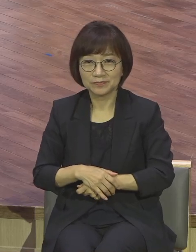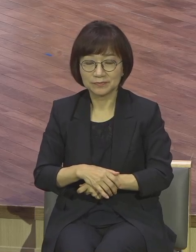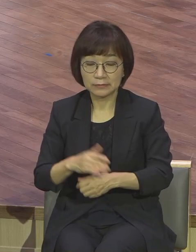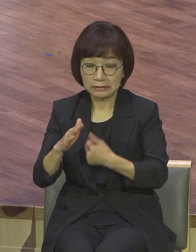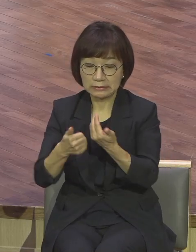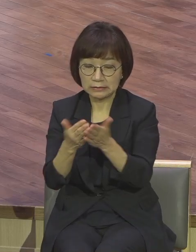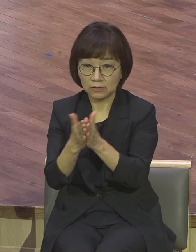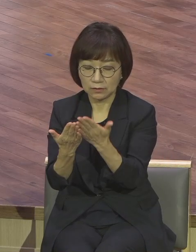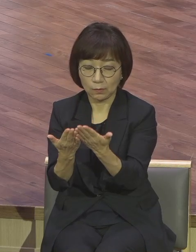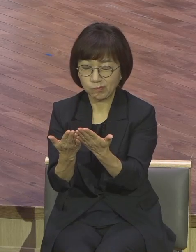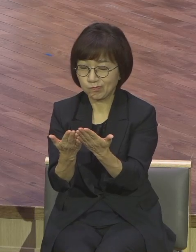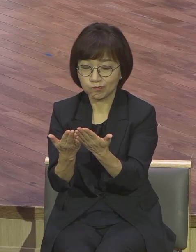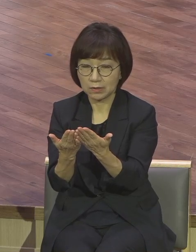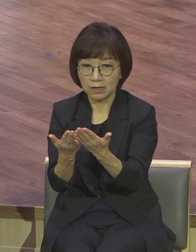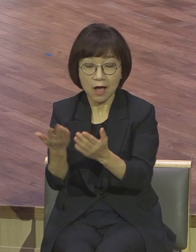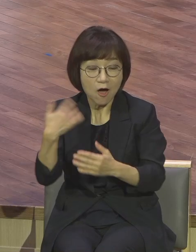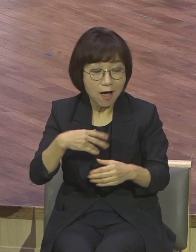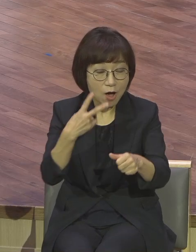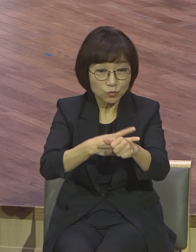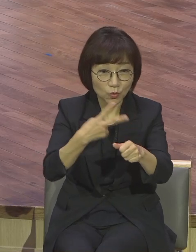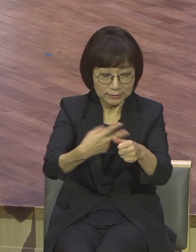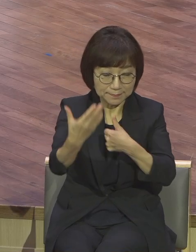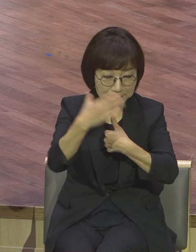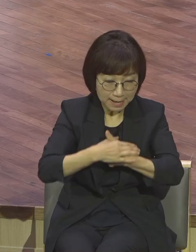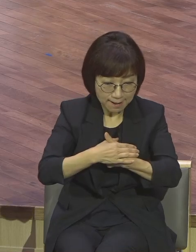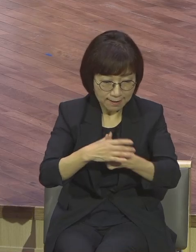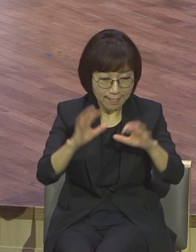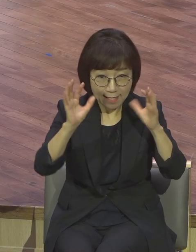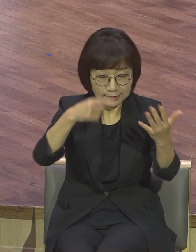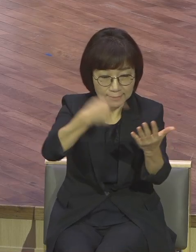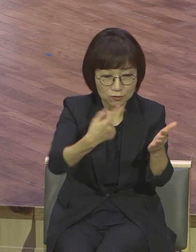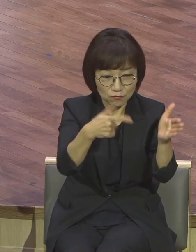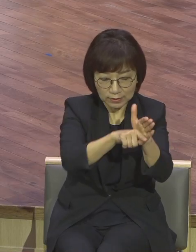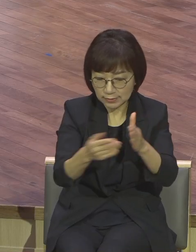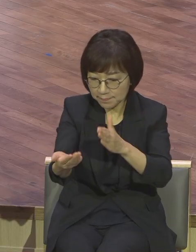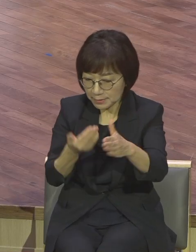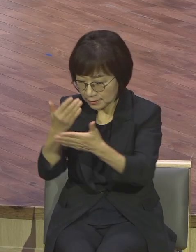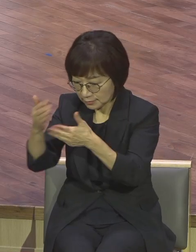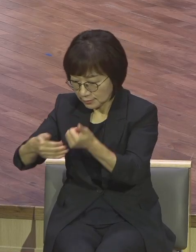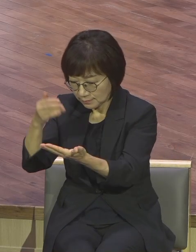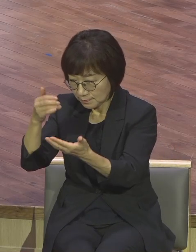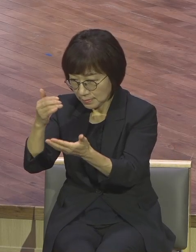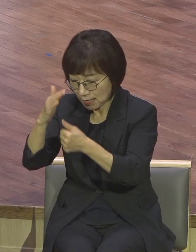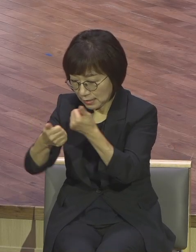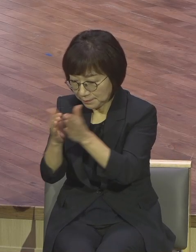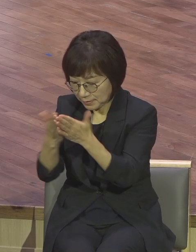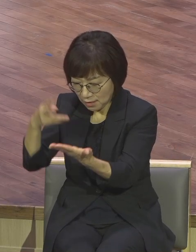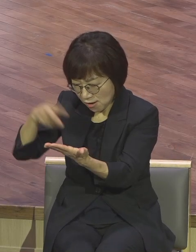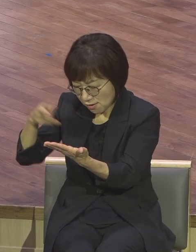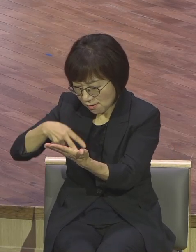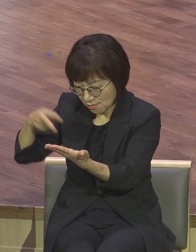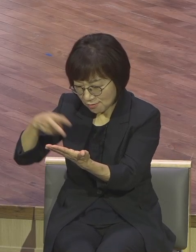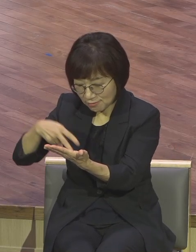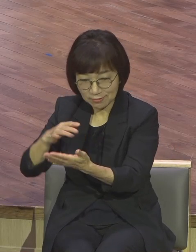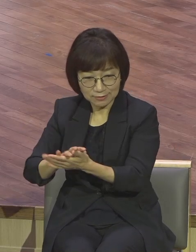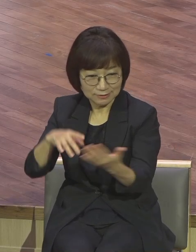왜 교사 안 했기 때문에 극장을 했습니까 어디 가르치를 봤습니까 전혀 모르죠 그러니까